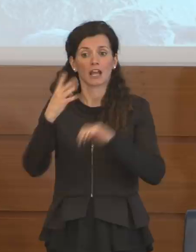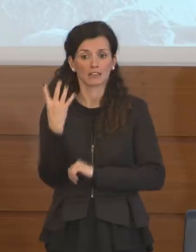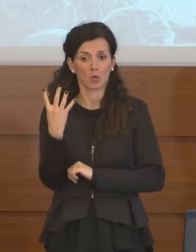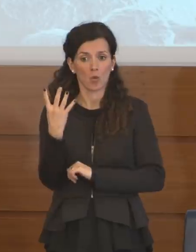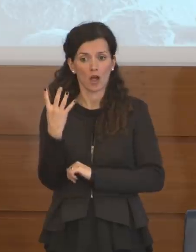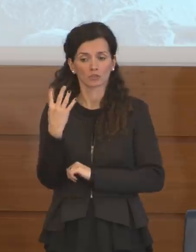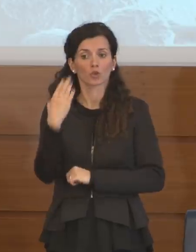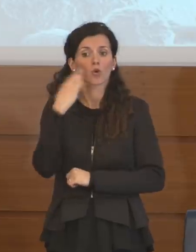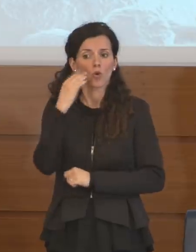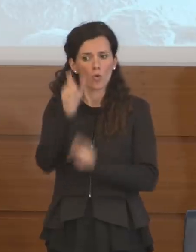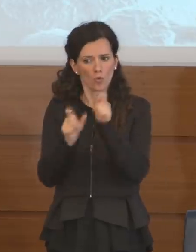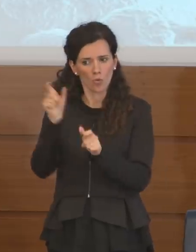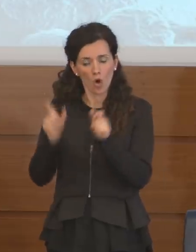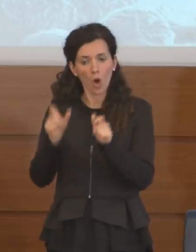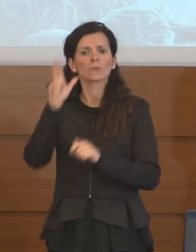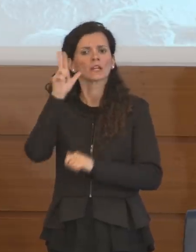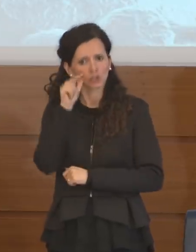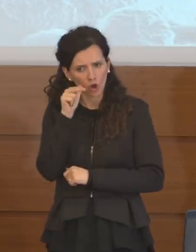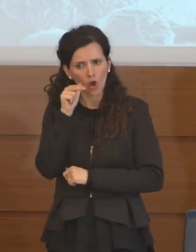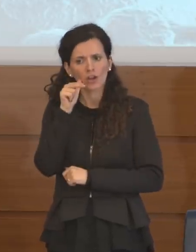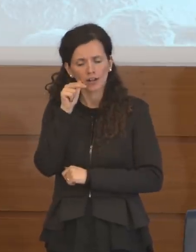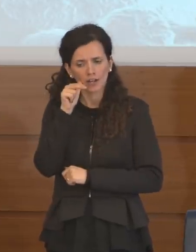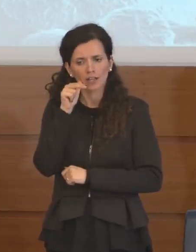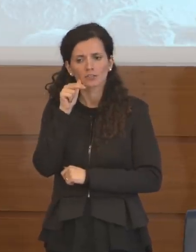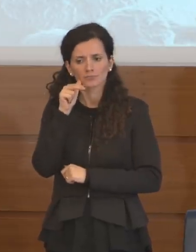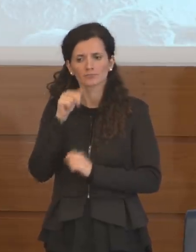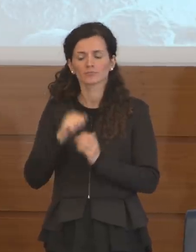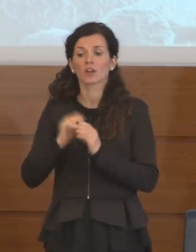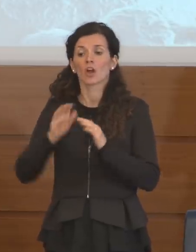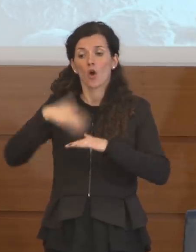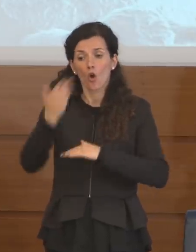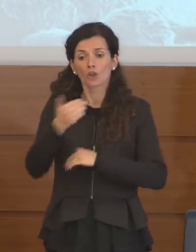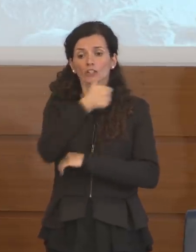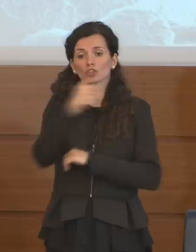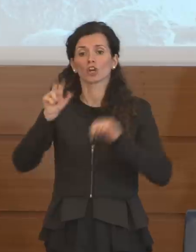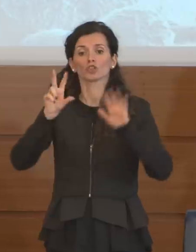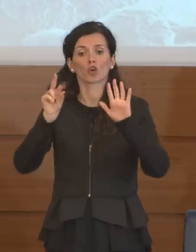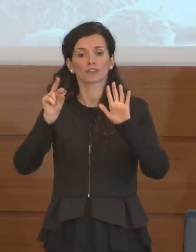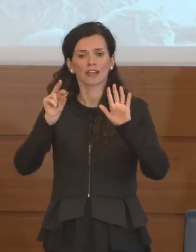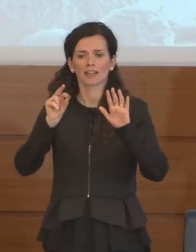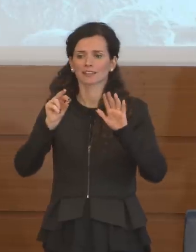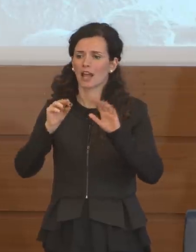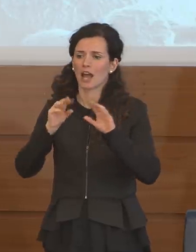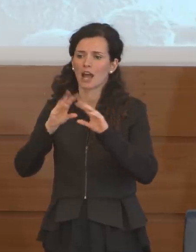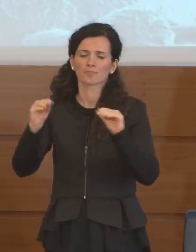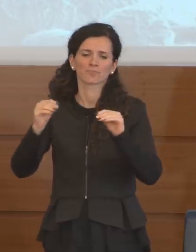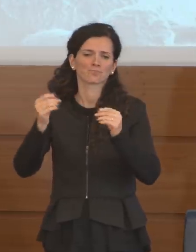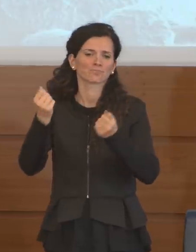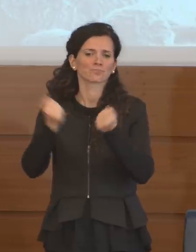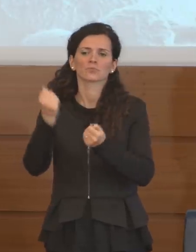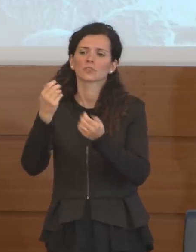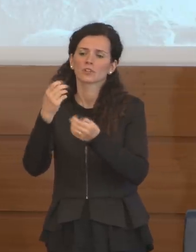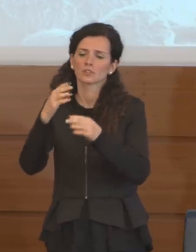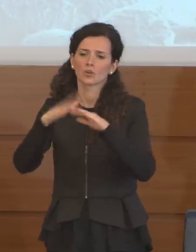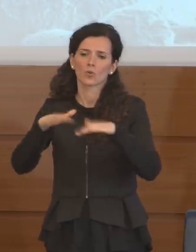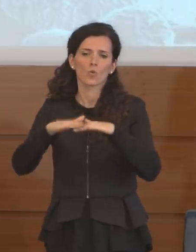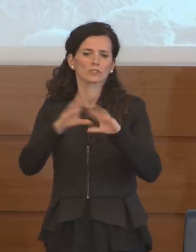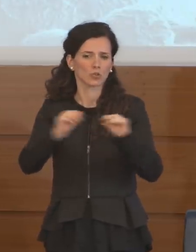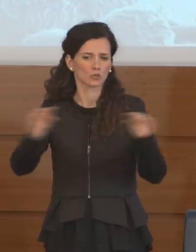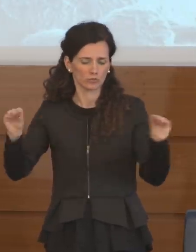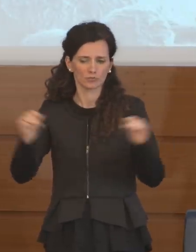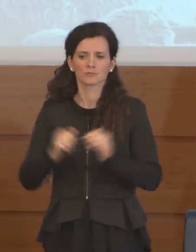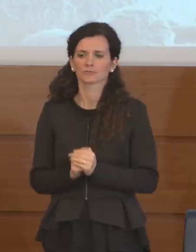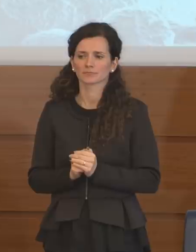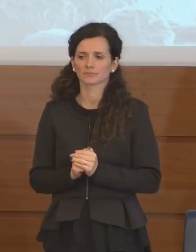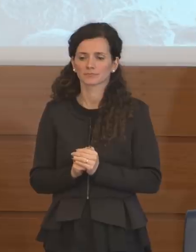uomini e donne e oltre 180 mezzi. Il nostro volontariato che è